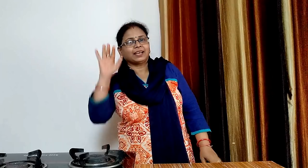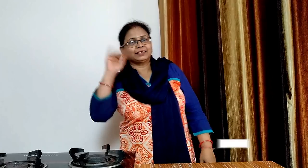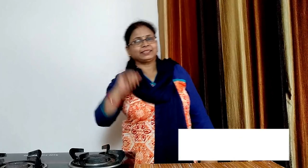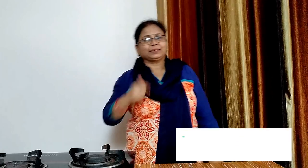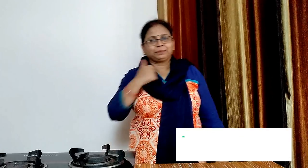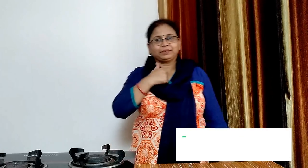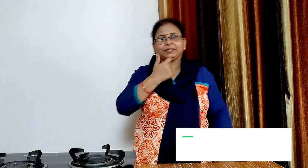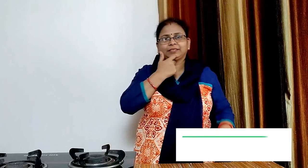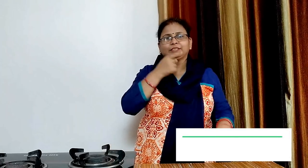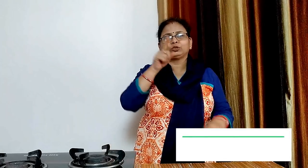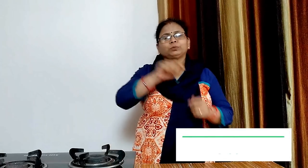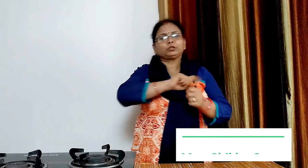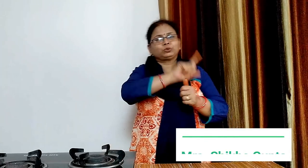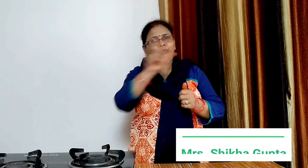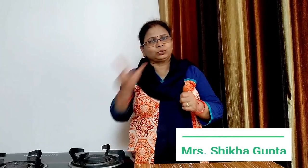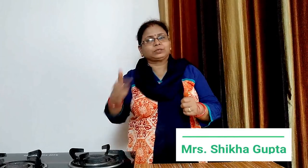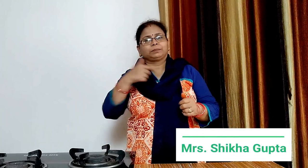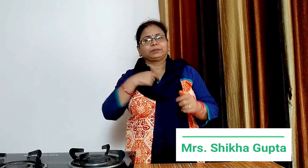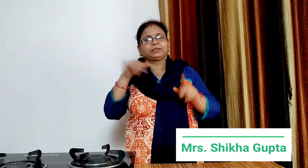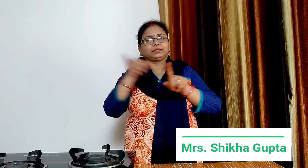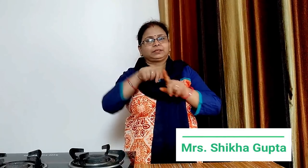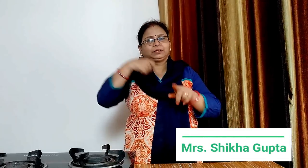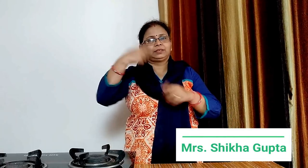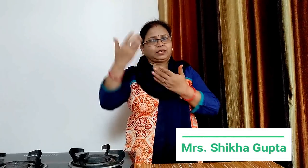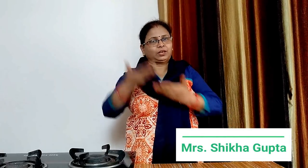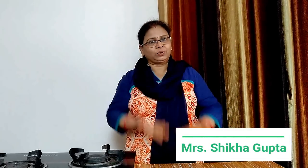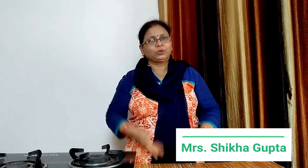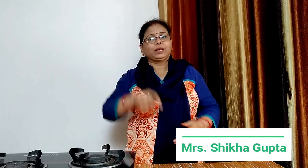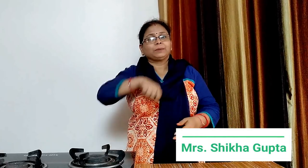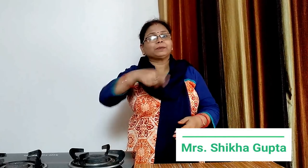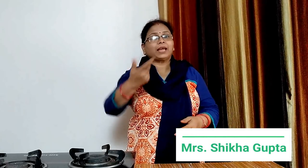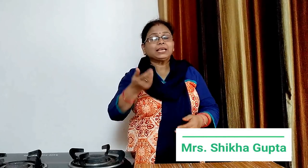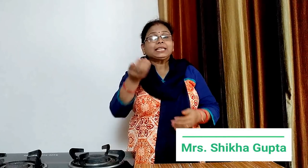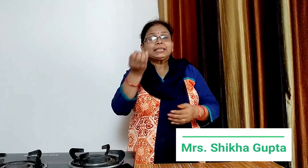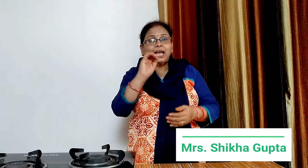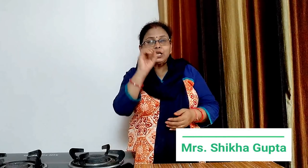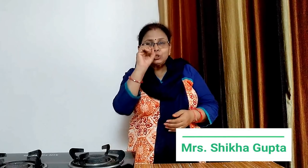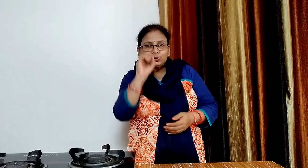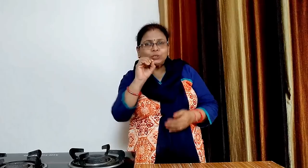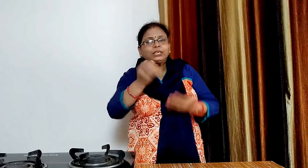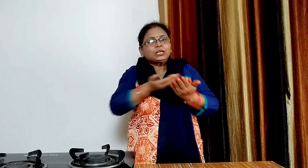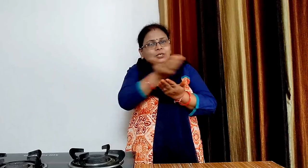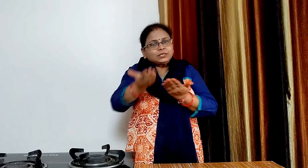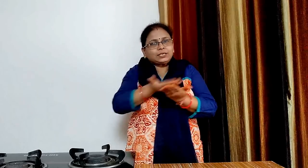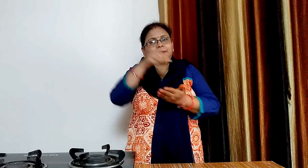हेलो फ्रेंड्स मैं शिखा आप सभी का अपने यूटियो चनल पर स्वागत करती हूँ आज हम मुंग डाल का चीला बनाएंगे